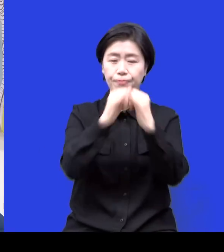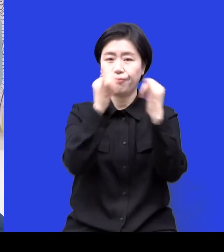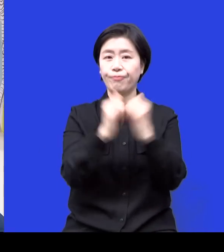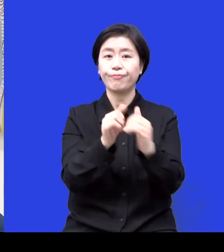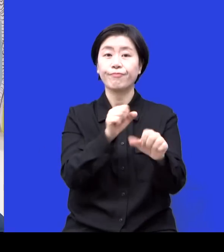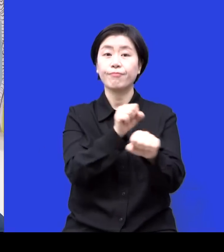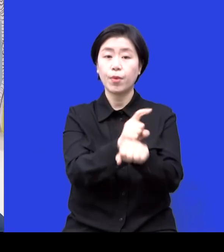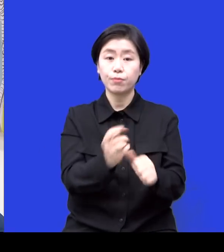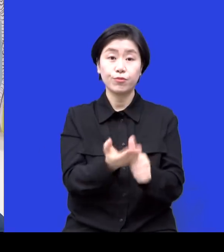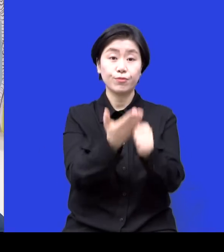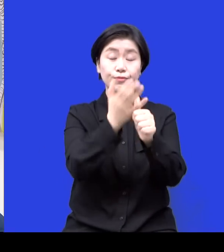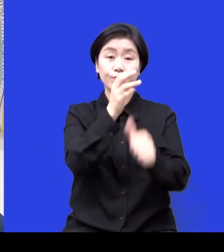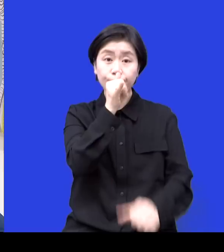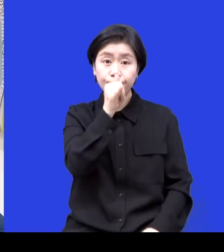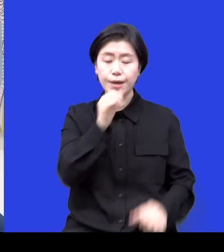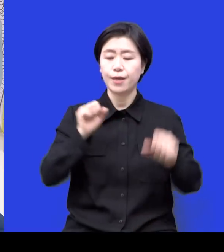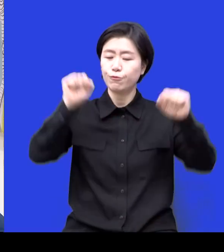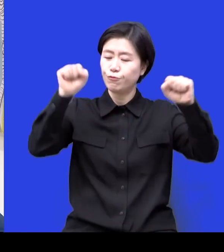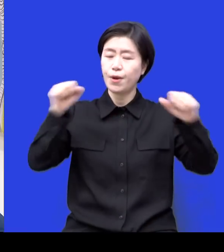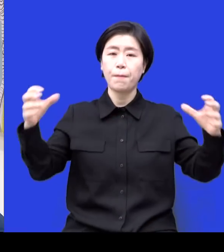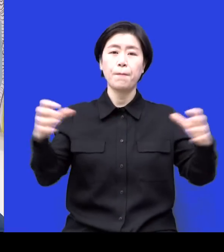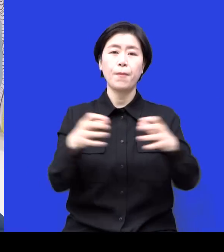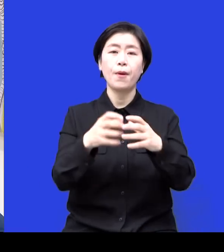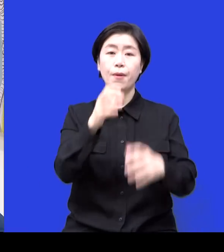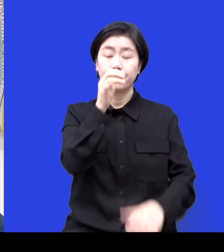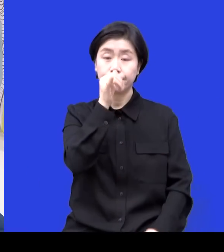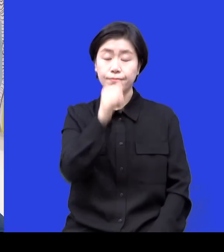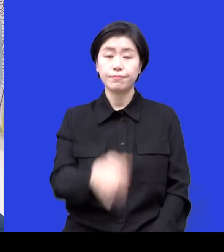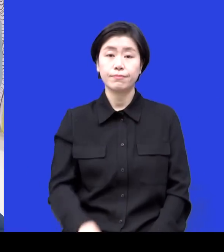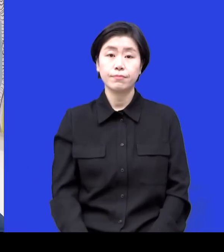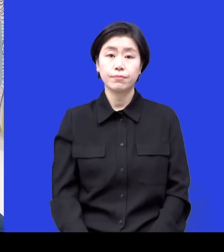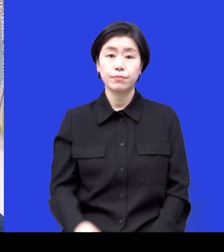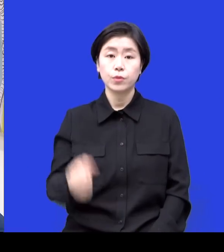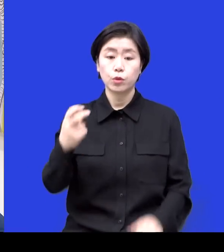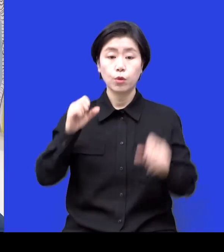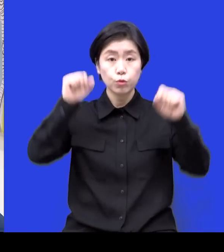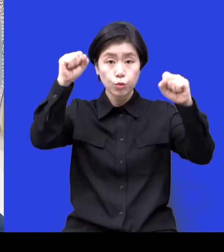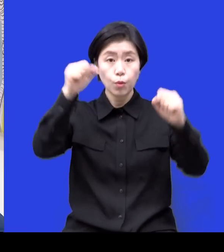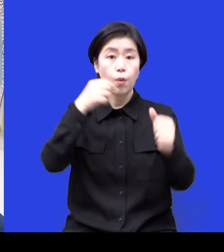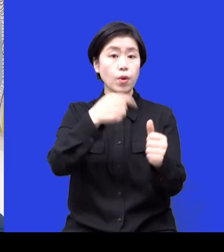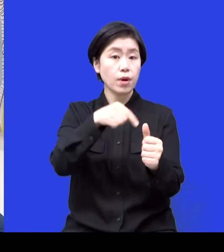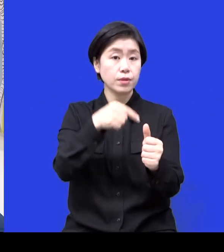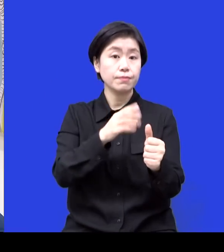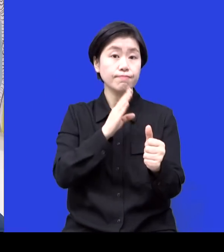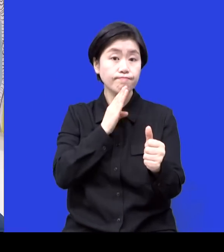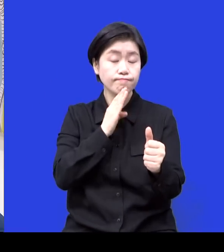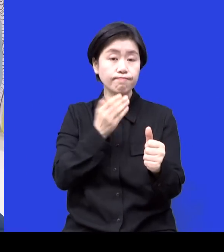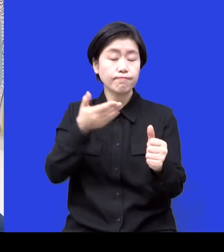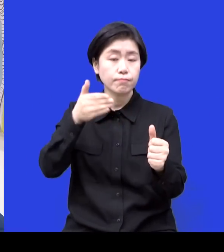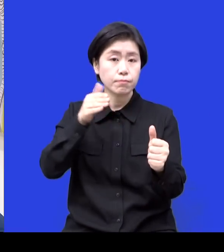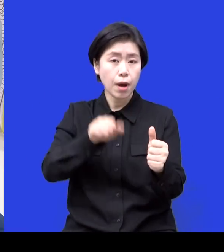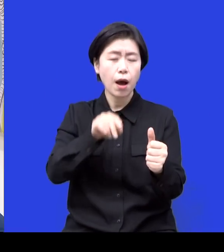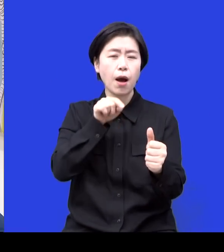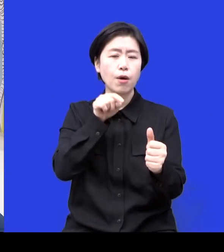협동력이나 이런 것들을 많이 기를 수가 있고 운동을 가르치긴 하지만 사실 운동을 매개체로 해서